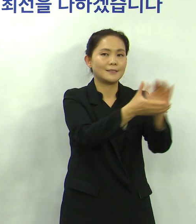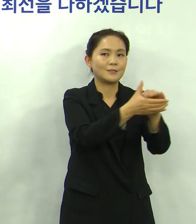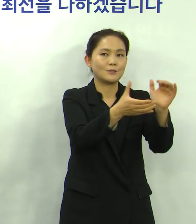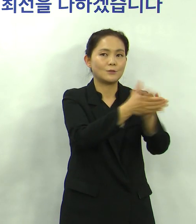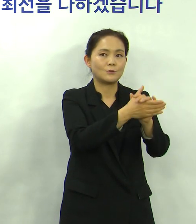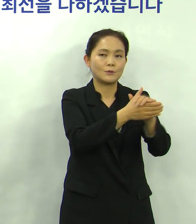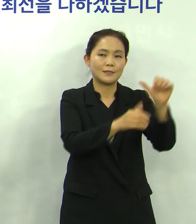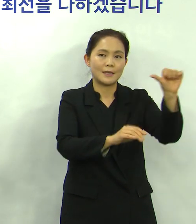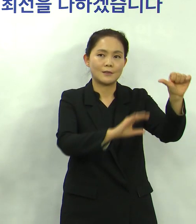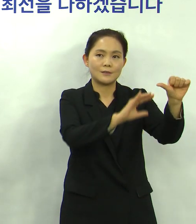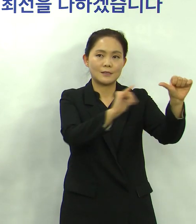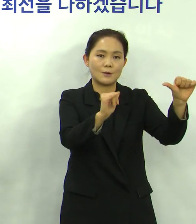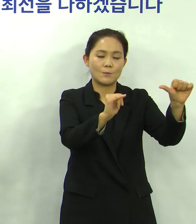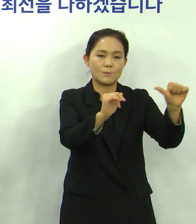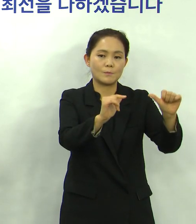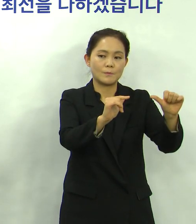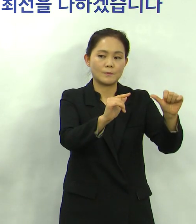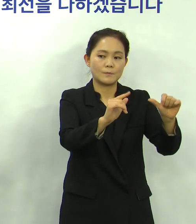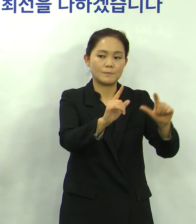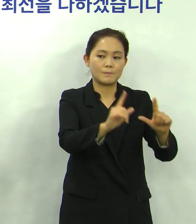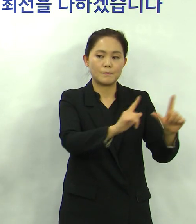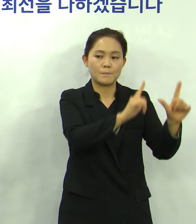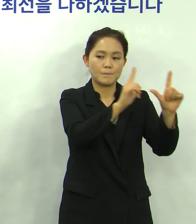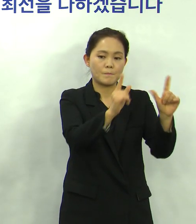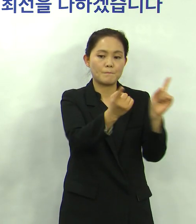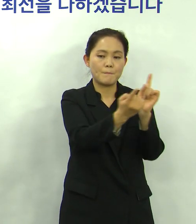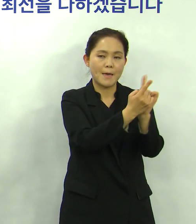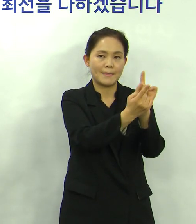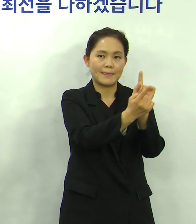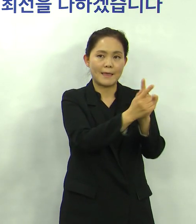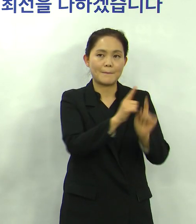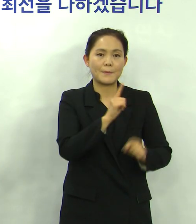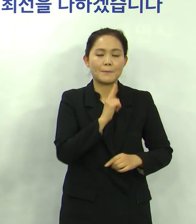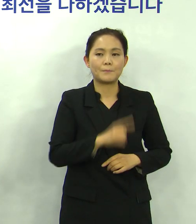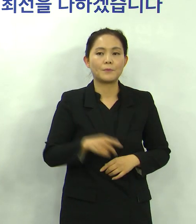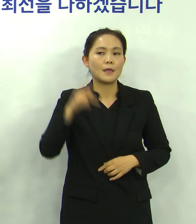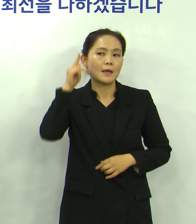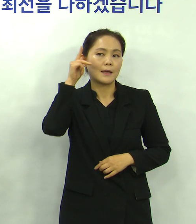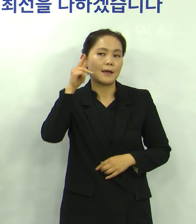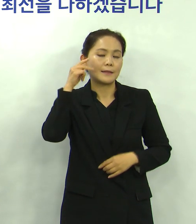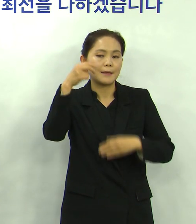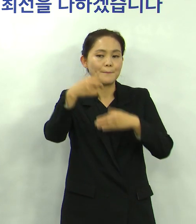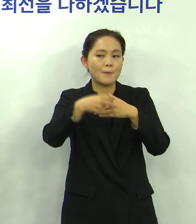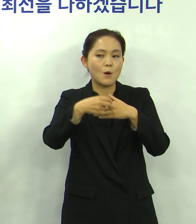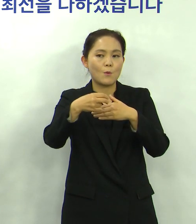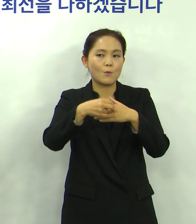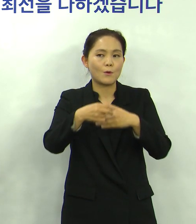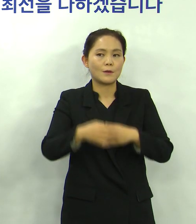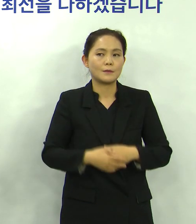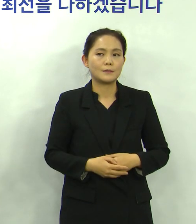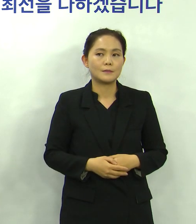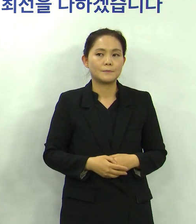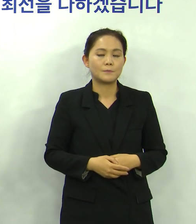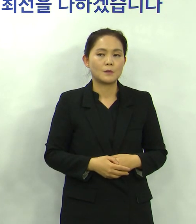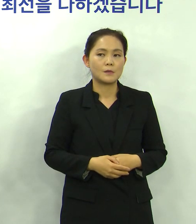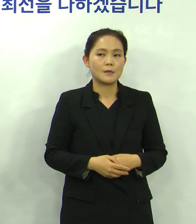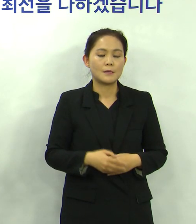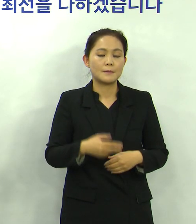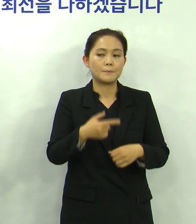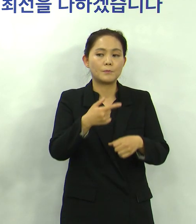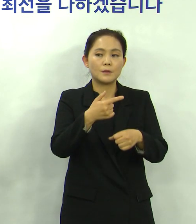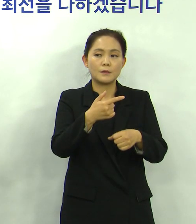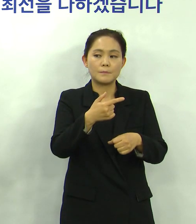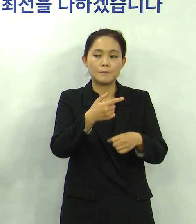활동한 사례가 있고요 그 다음에 이제 강남병원은 18일 23시